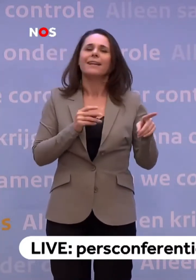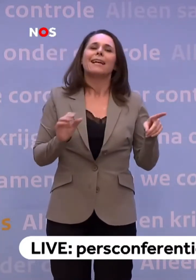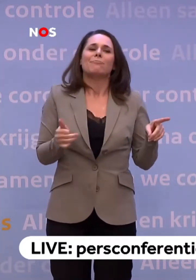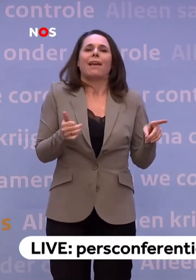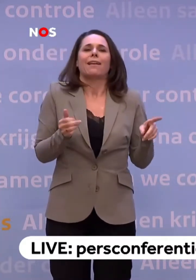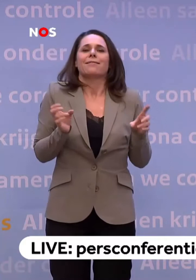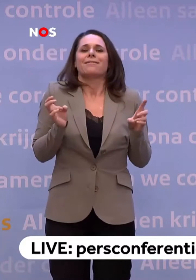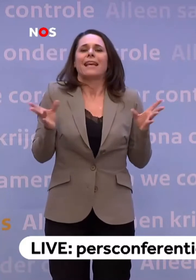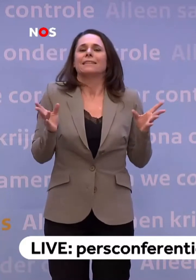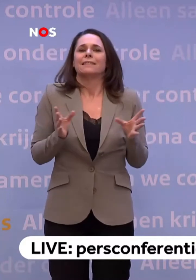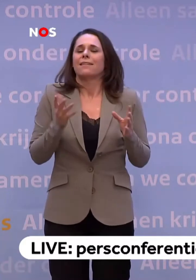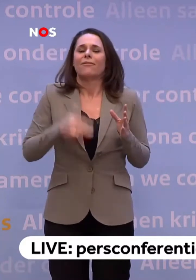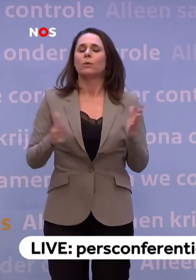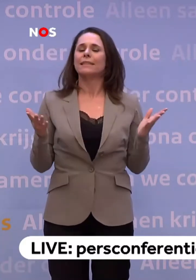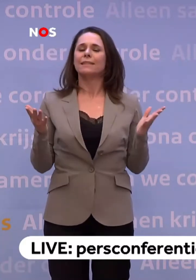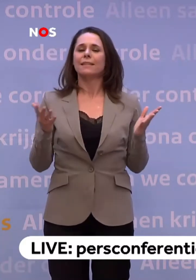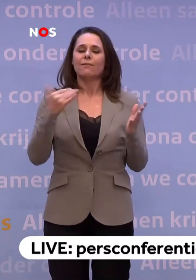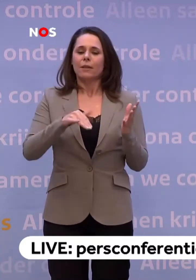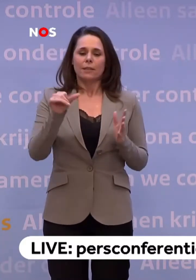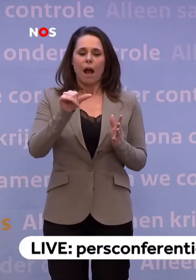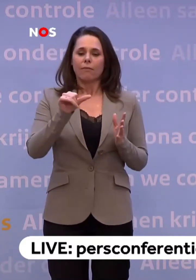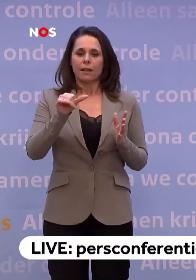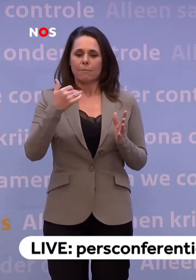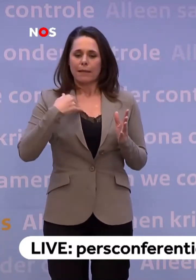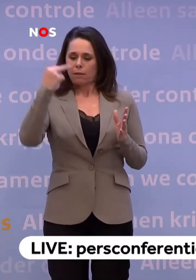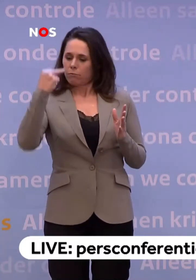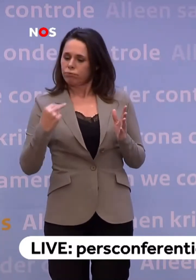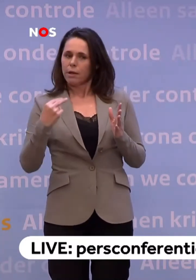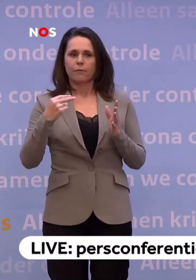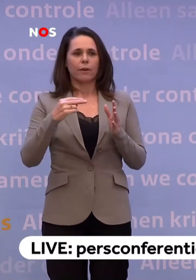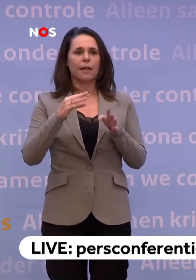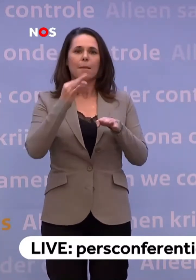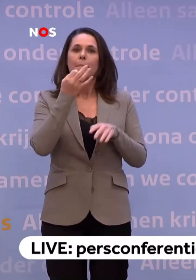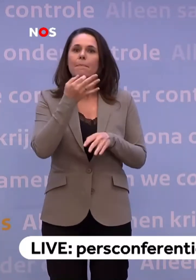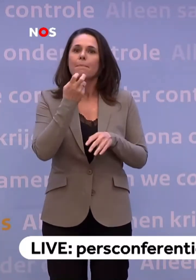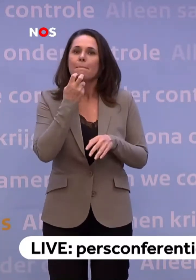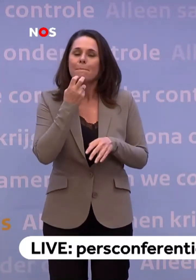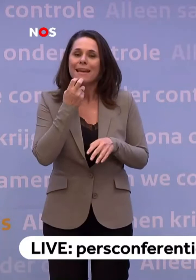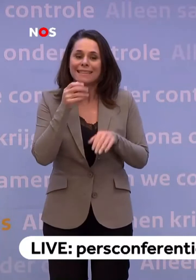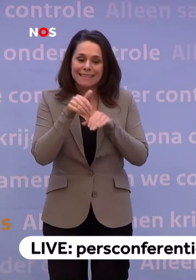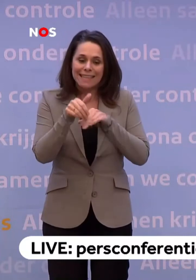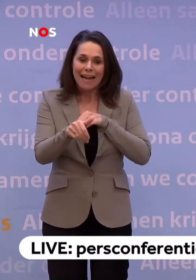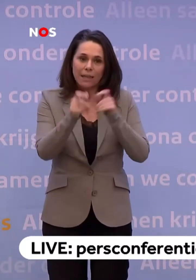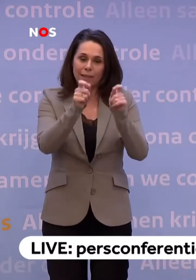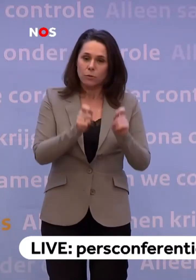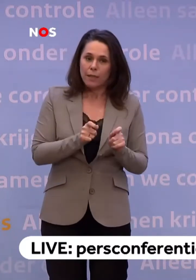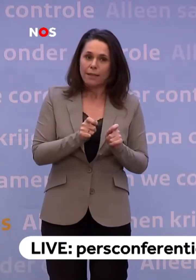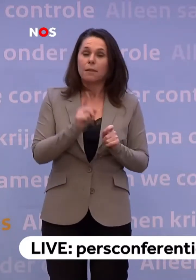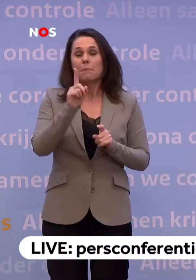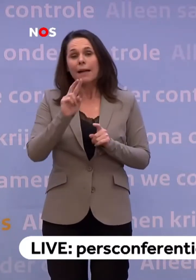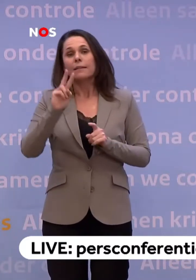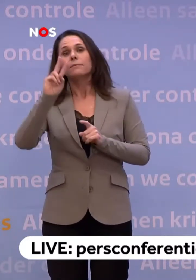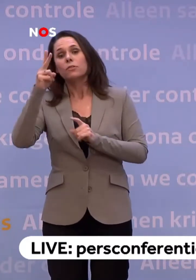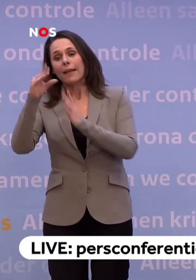wat je niet wilt. Dus je wilt niet dat er anderen over je medische data kunnen beschikken... ...tenzij het gaat over in die tweede app die ik noemde...